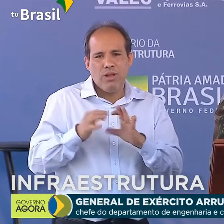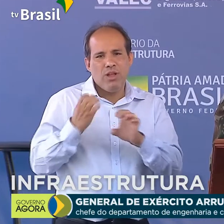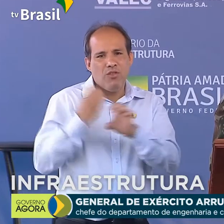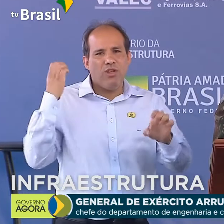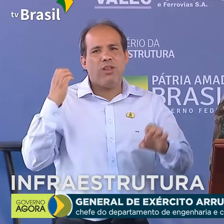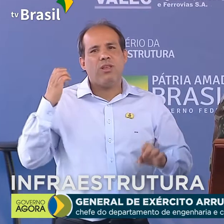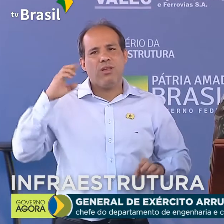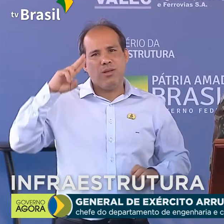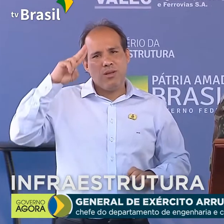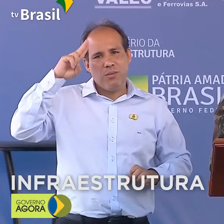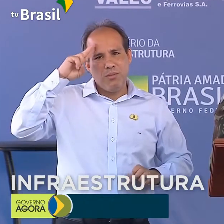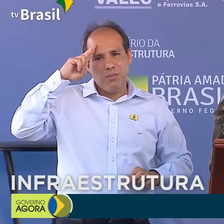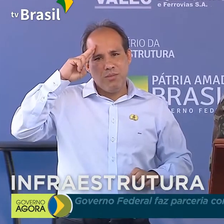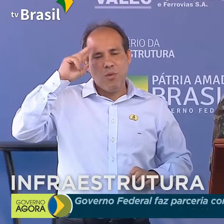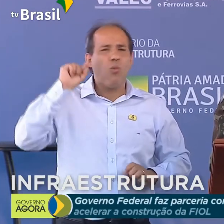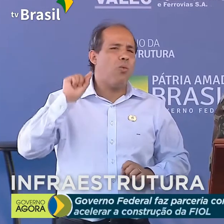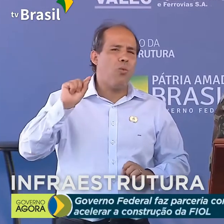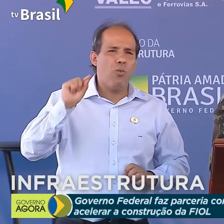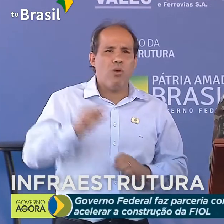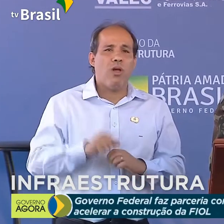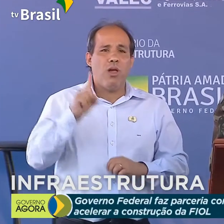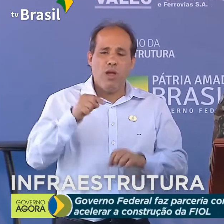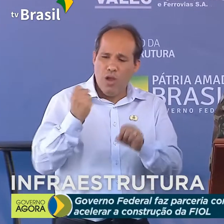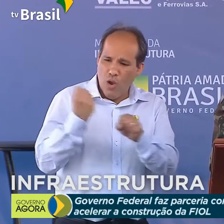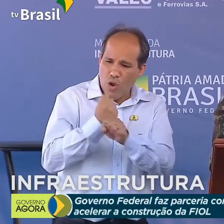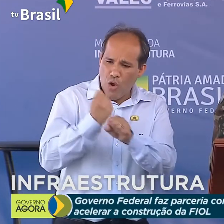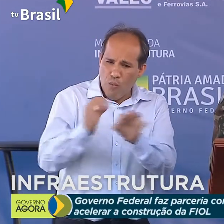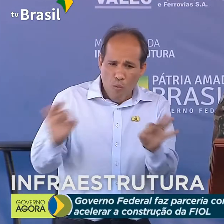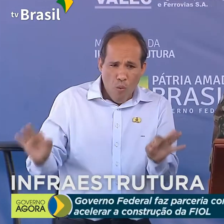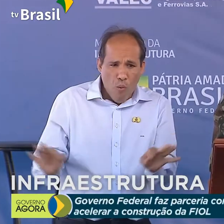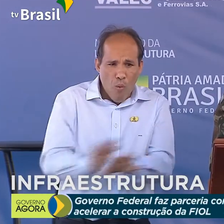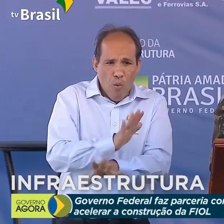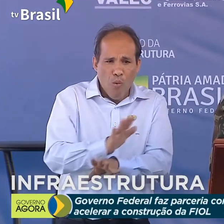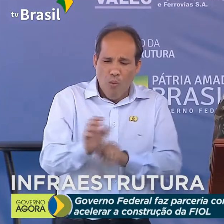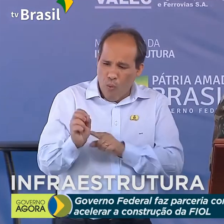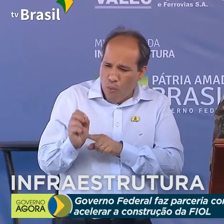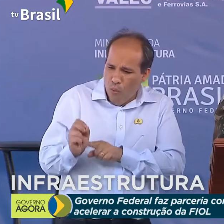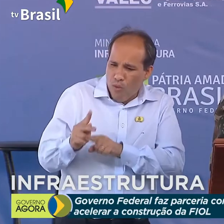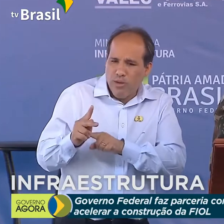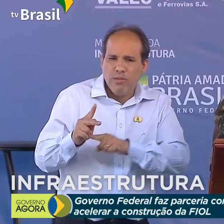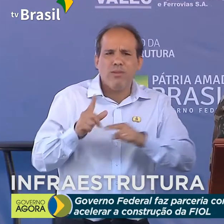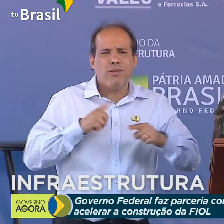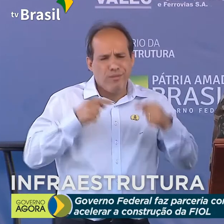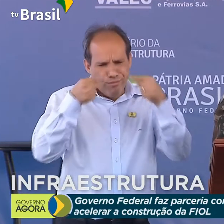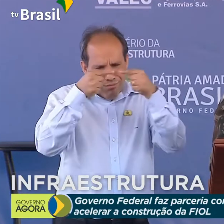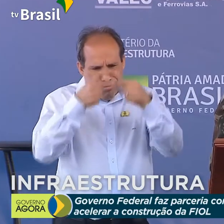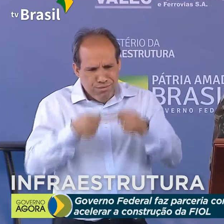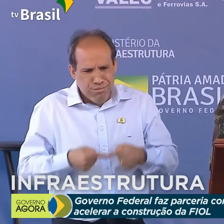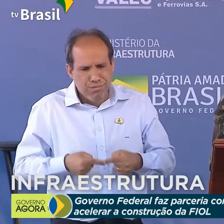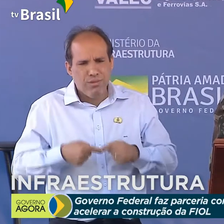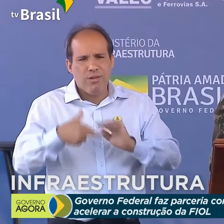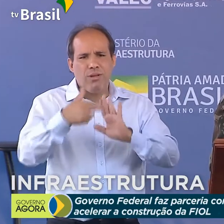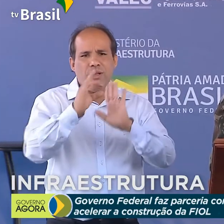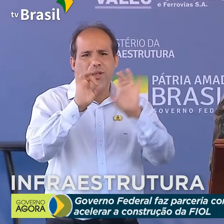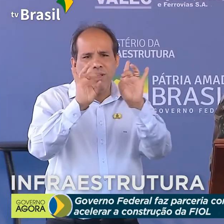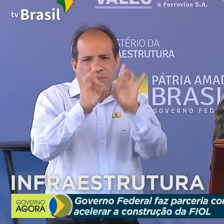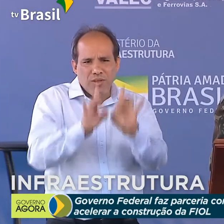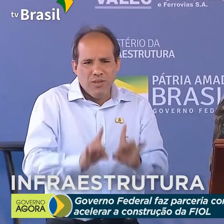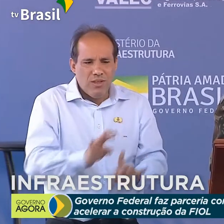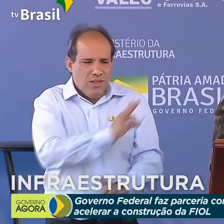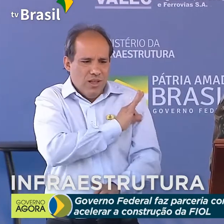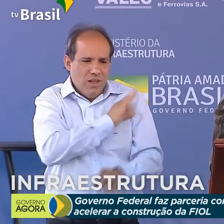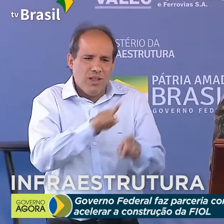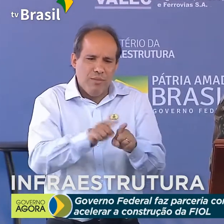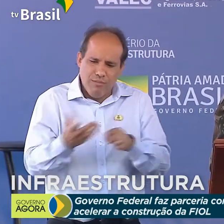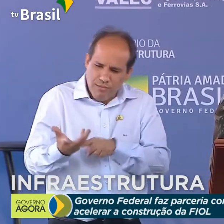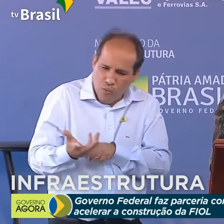engenharia militar, qual seja uma obra concluída com as especificações técnicas e com a qualidade que